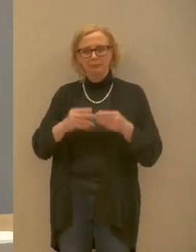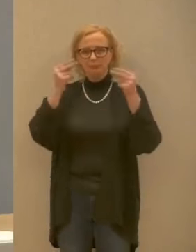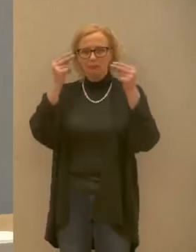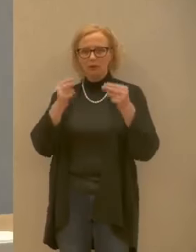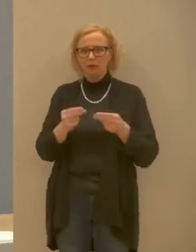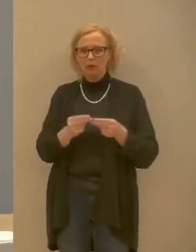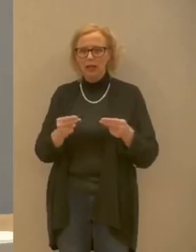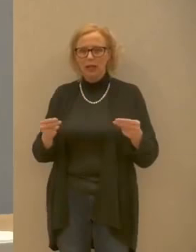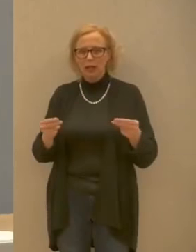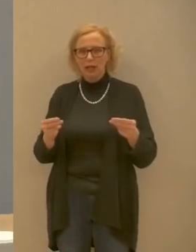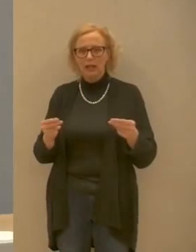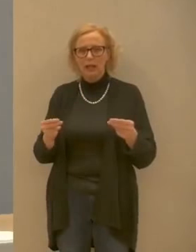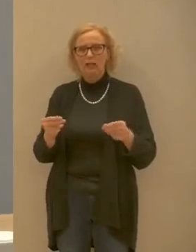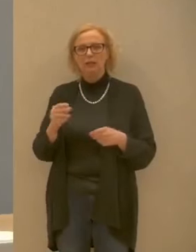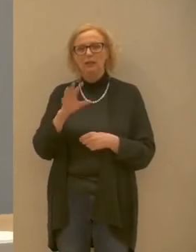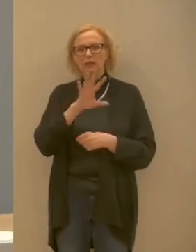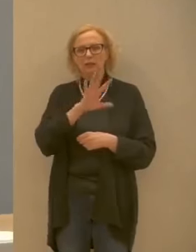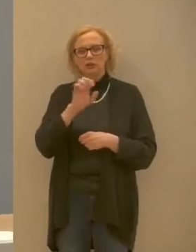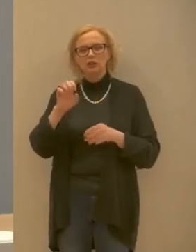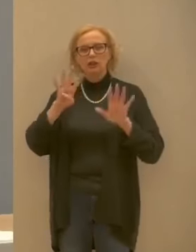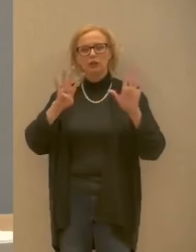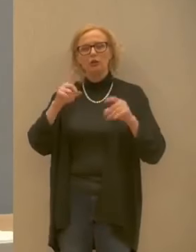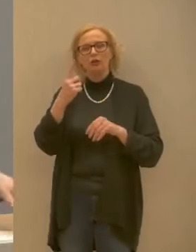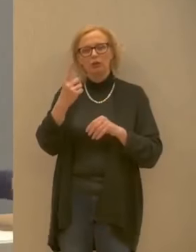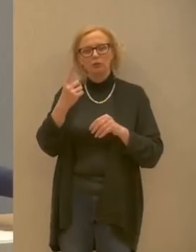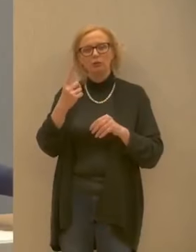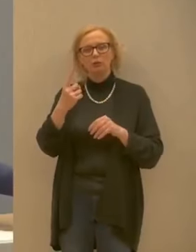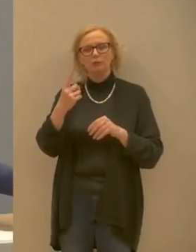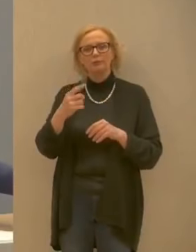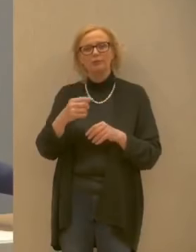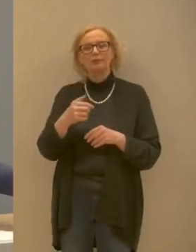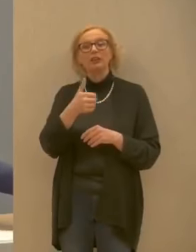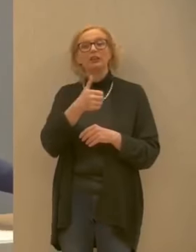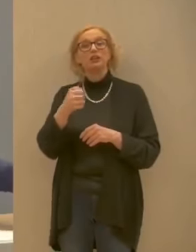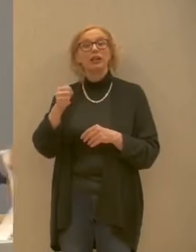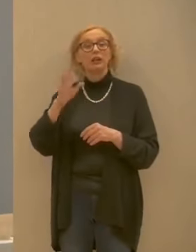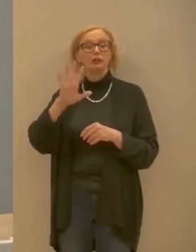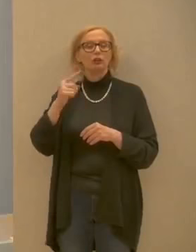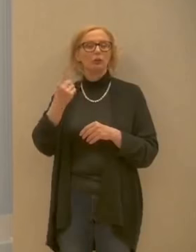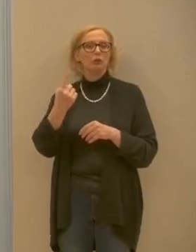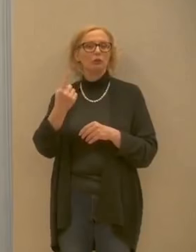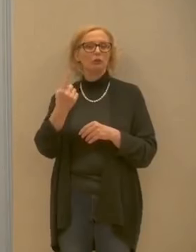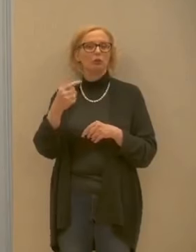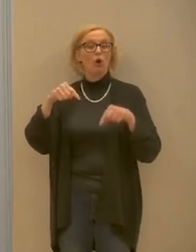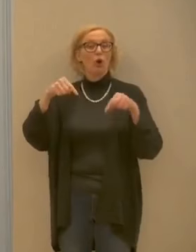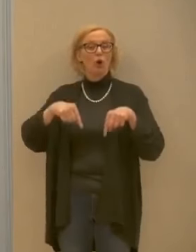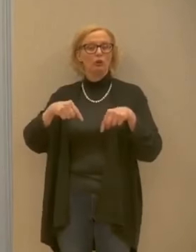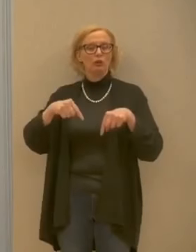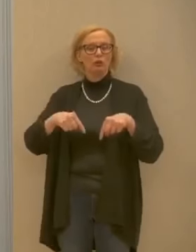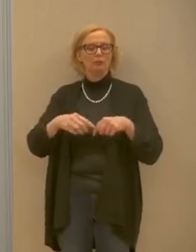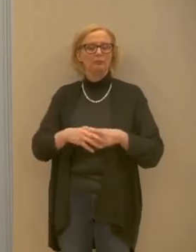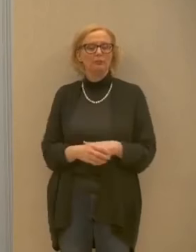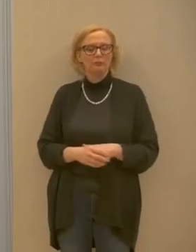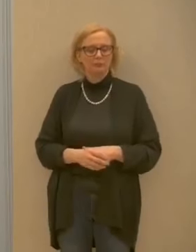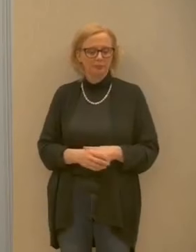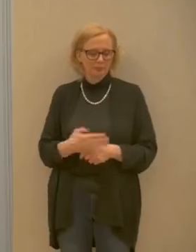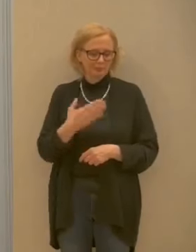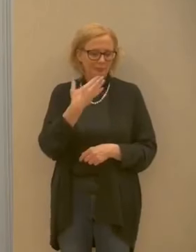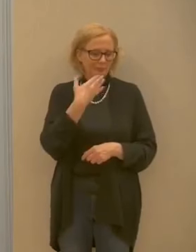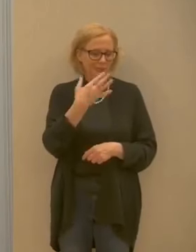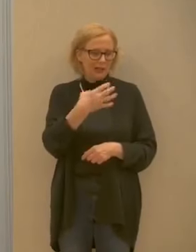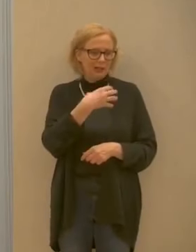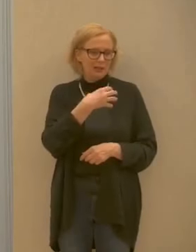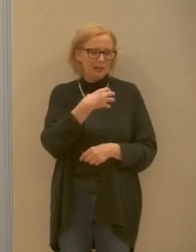quindi di 591 in tutto 151 oggi Grazie Grazie all'assessore